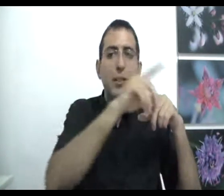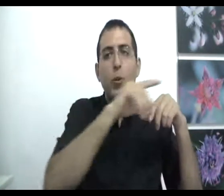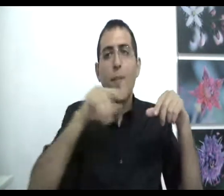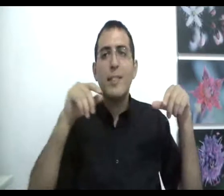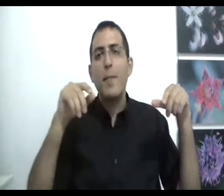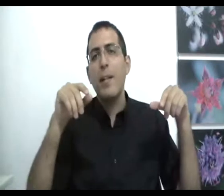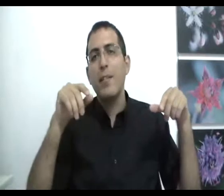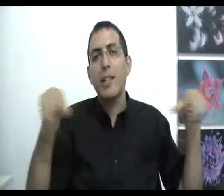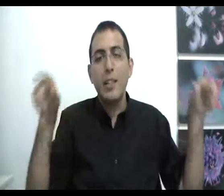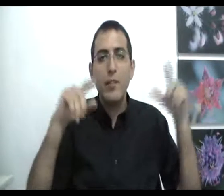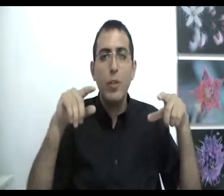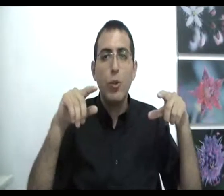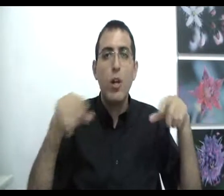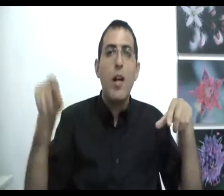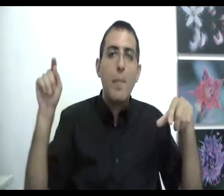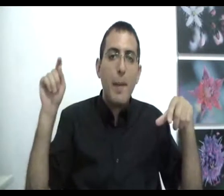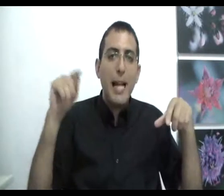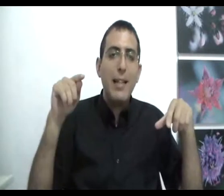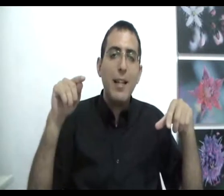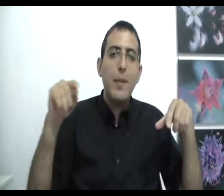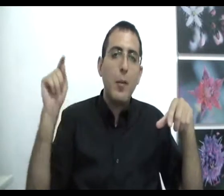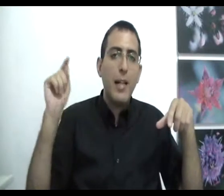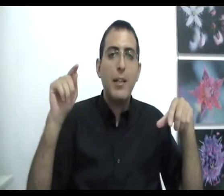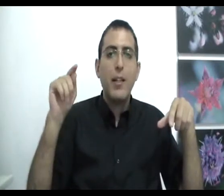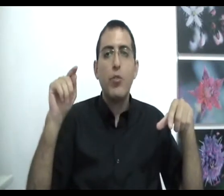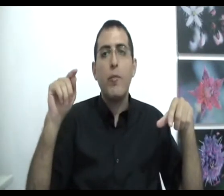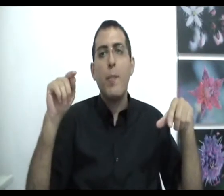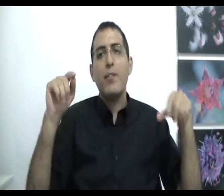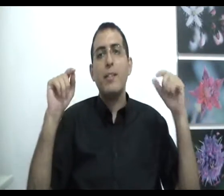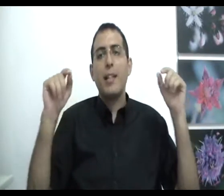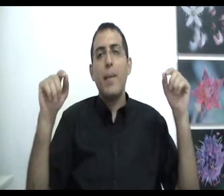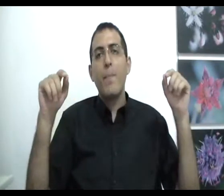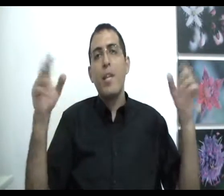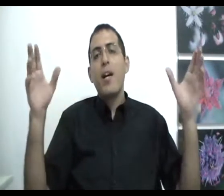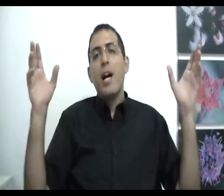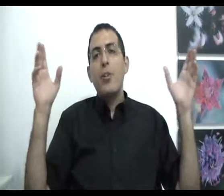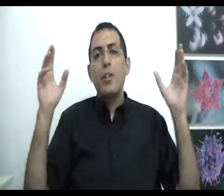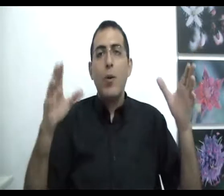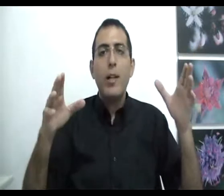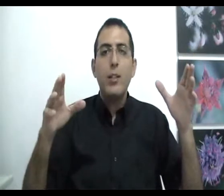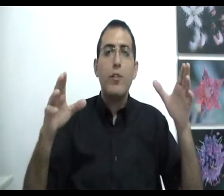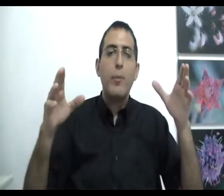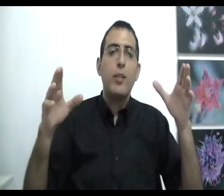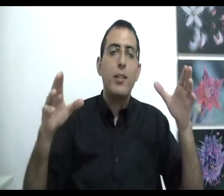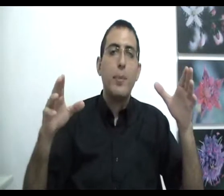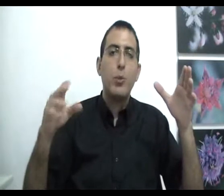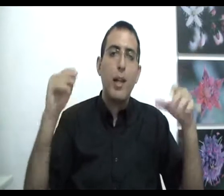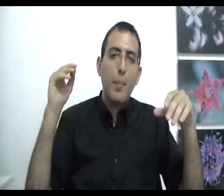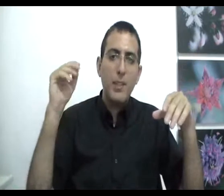שכולם מסכימים עליו וכאשר תבין אותו הם אינלה הגעת לאמת ואינלה תרגיש טוב באמת ונסכם השיטה הרוחנית הטובה ביותר זה פשוט לחפש